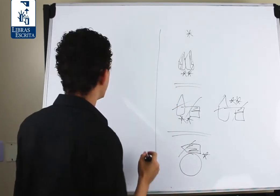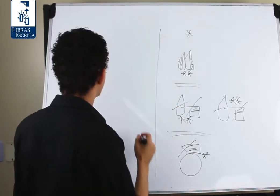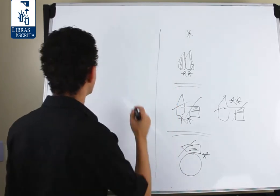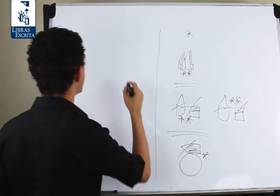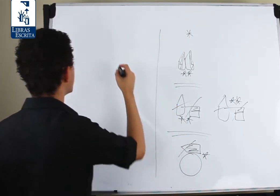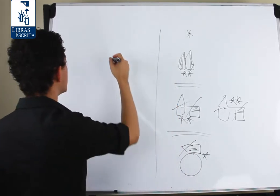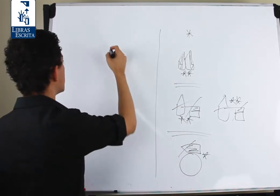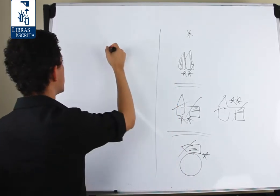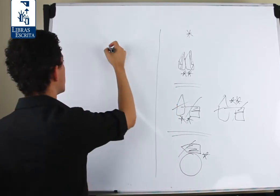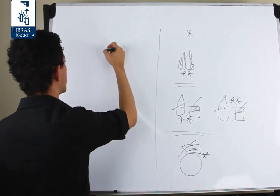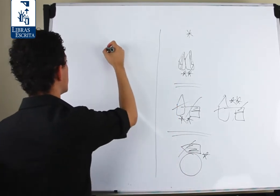Ok. Ok.